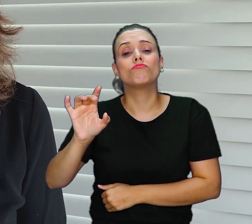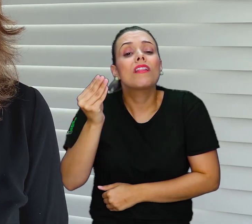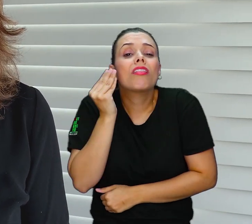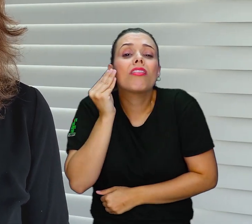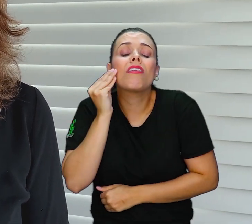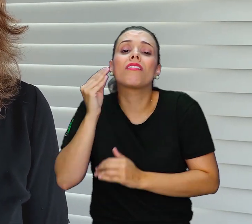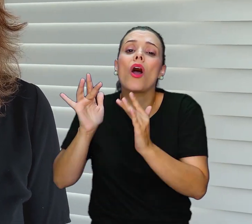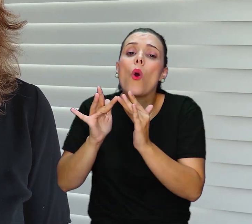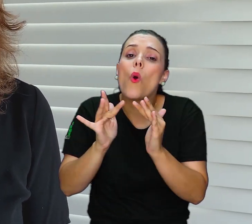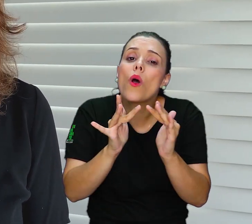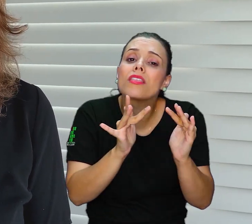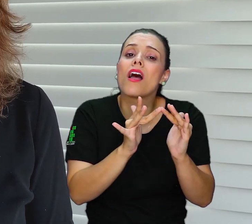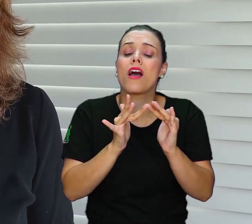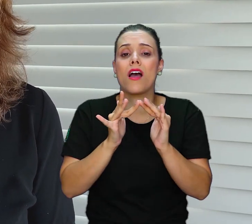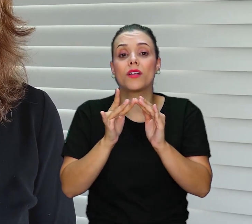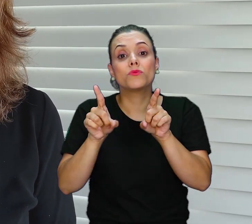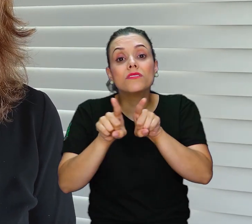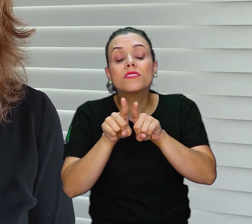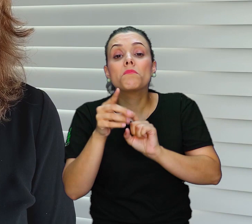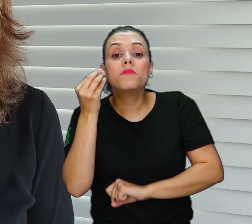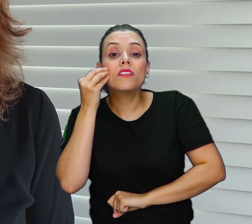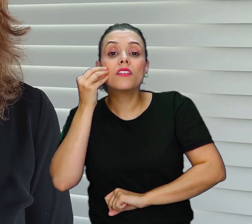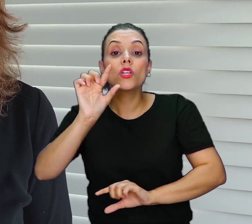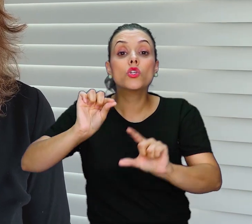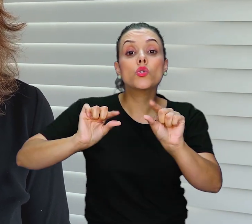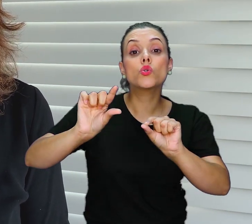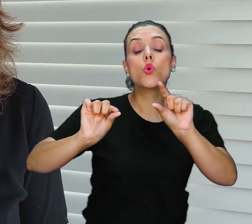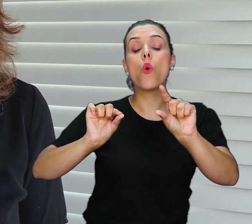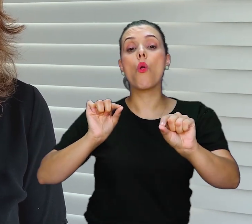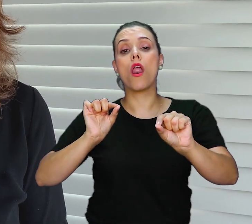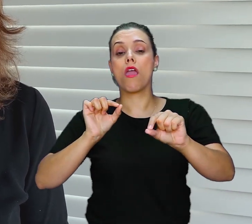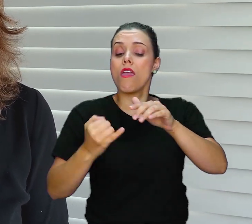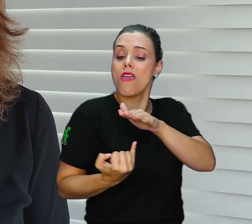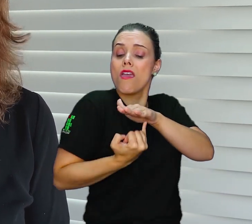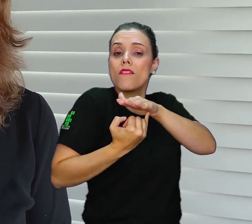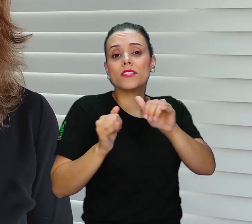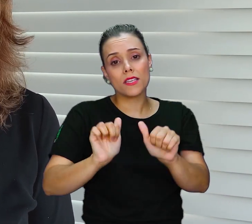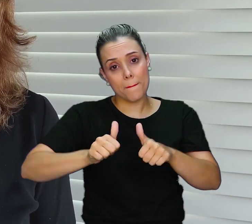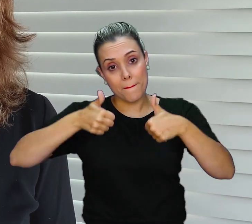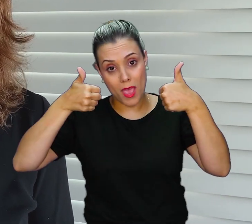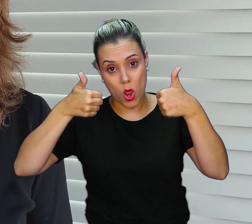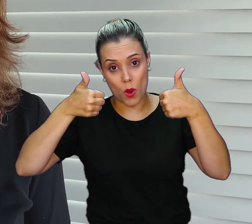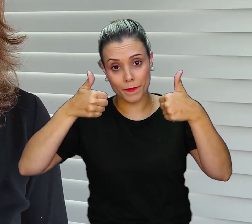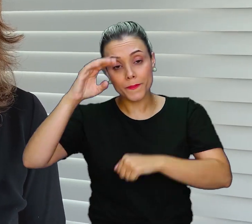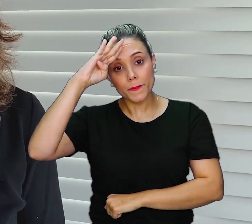buscando fazer as melhores escolhas e decisões pelo IFSC, especialmente ao nosso comitê de crise,